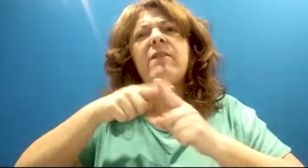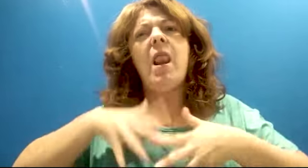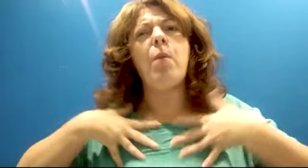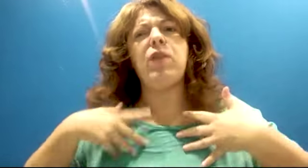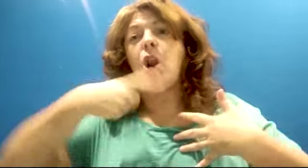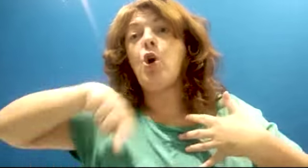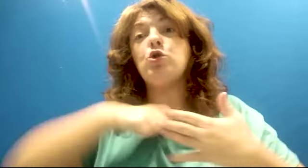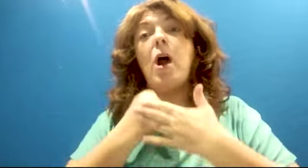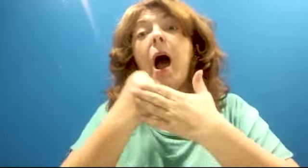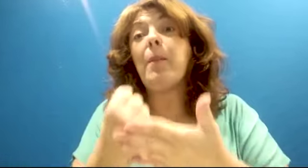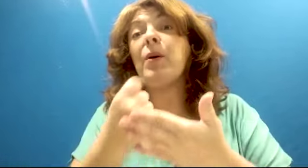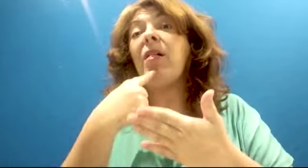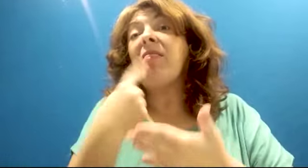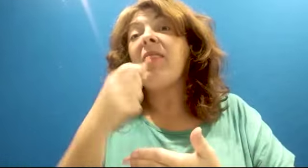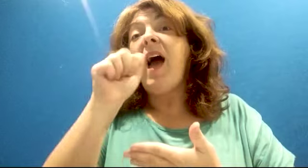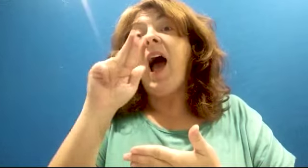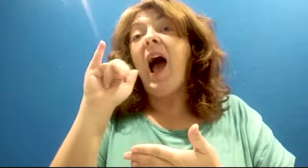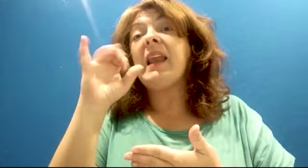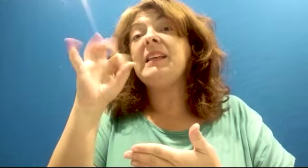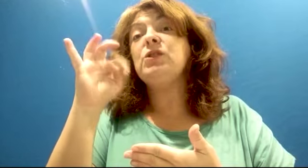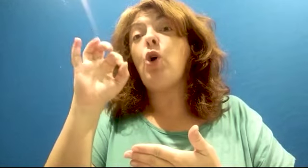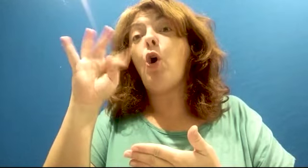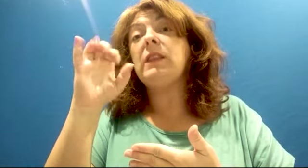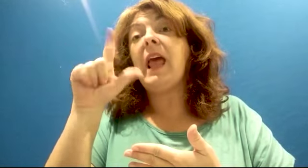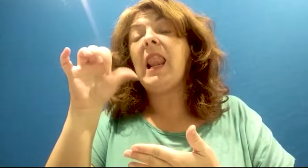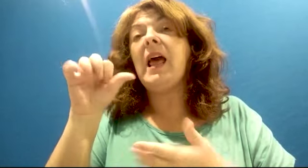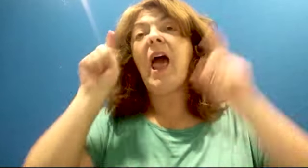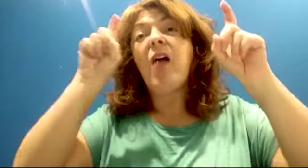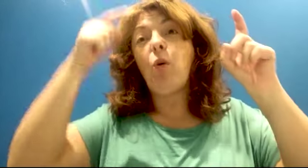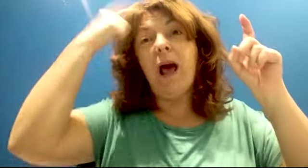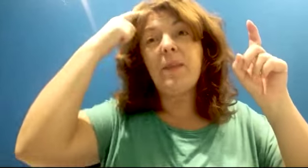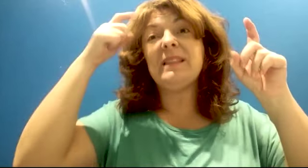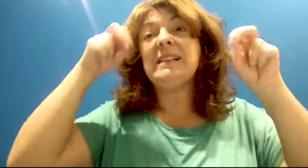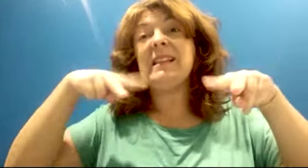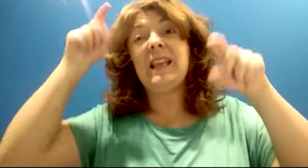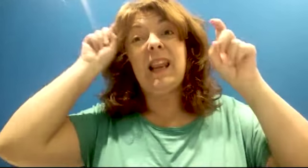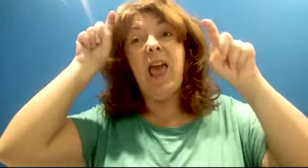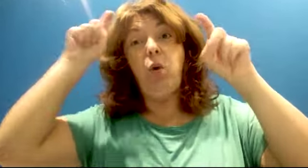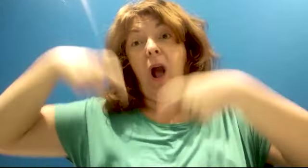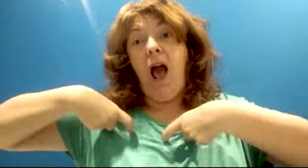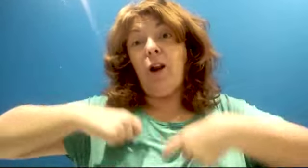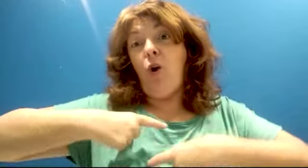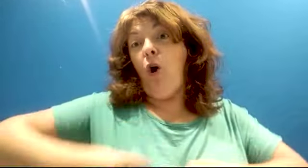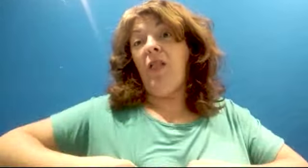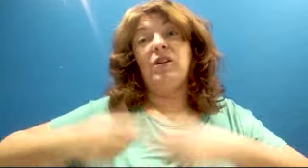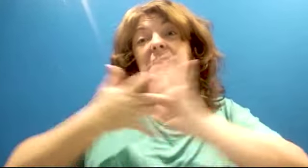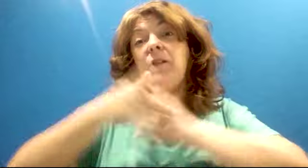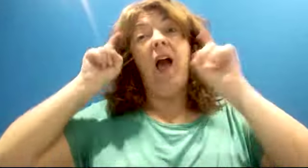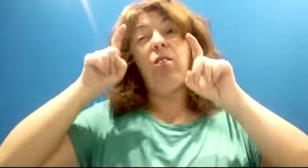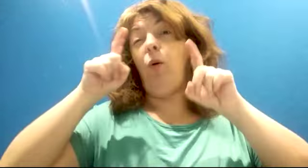esto, como decía Aristóteles, es educar la mente sin educar el corazón, no es educar en absoluto. Y, bueno, ha